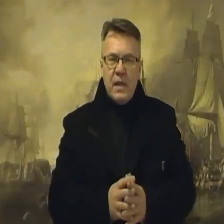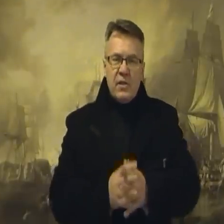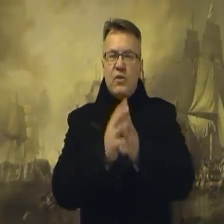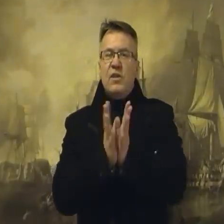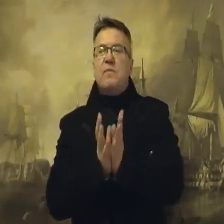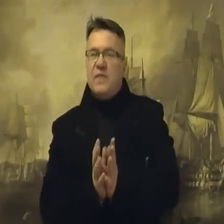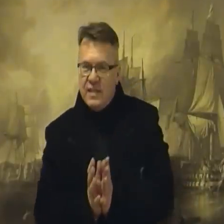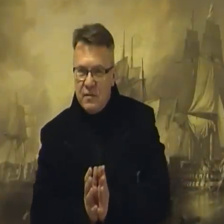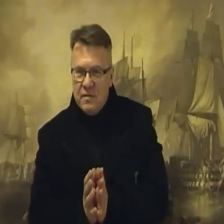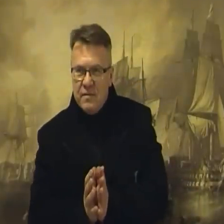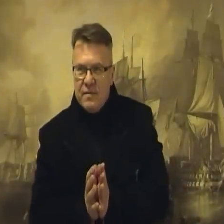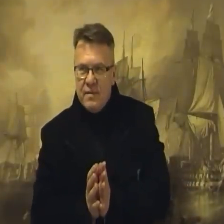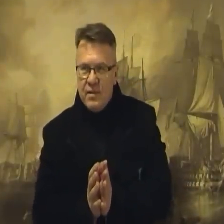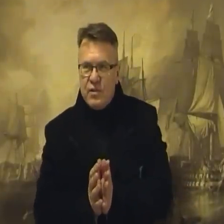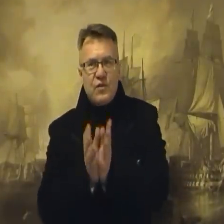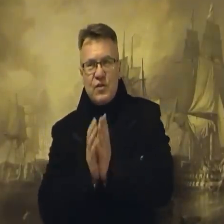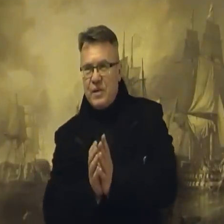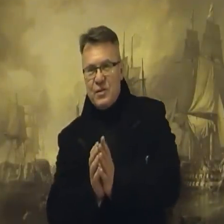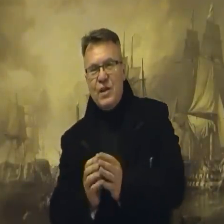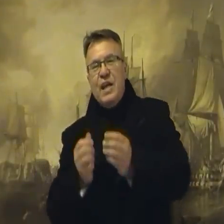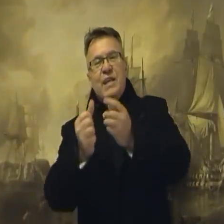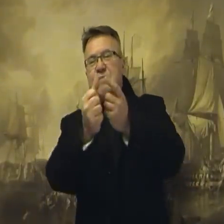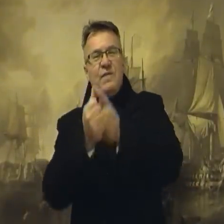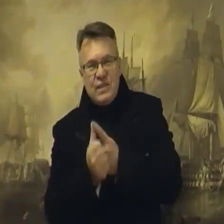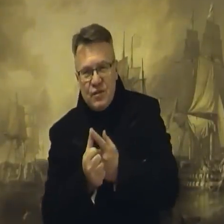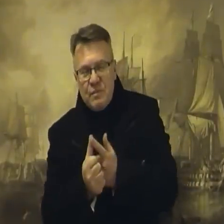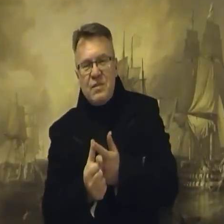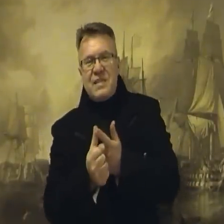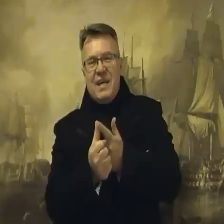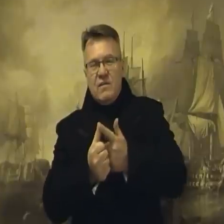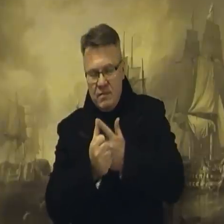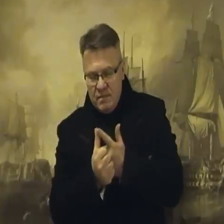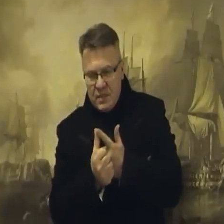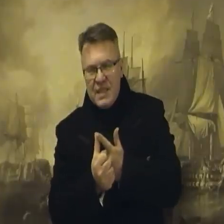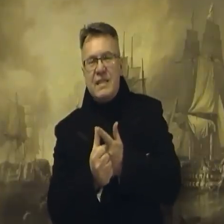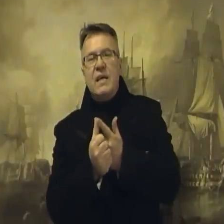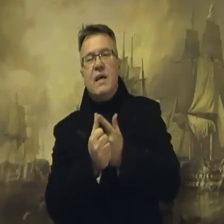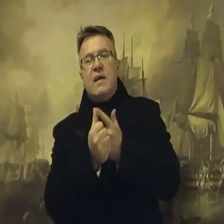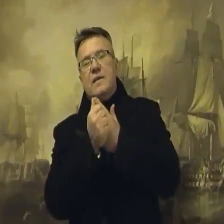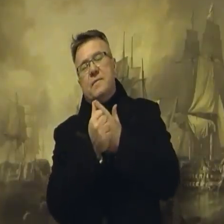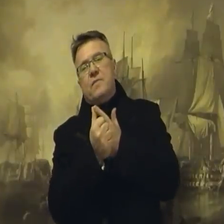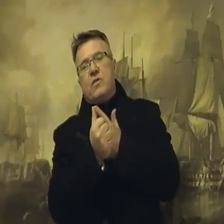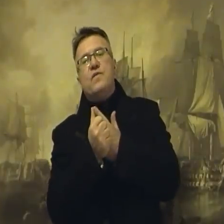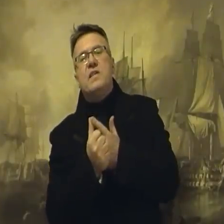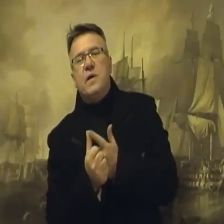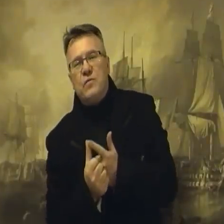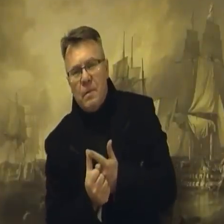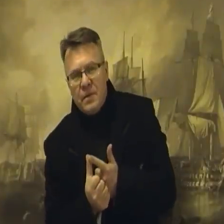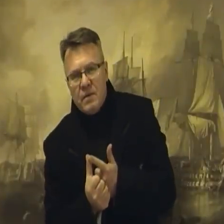Czego oni nie powiedzą? Ci co w książkach piszą? Nie powiedzą, że Polska jest kuwejtem Europy,